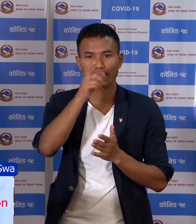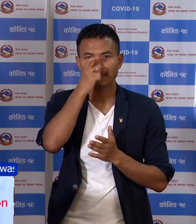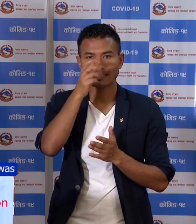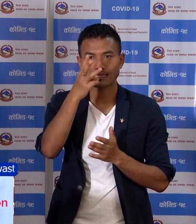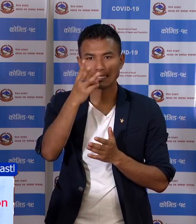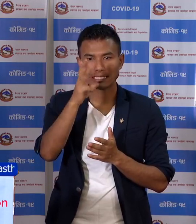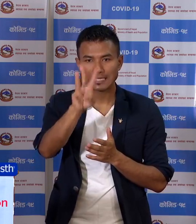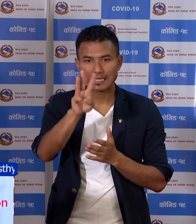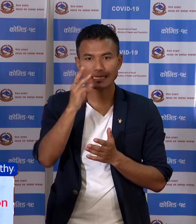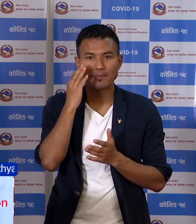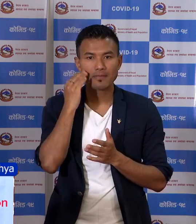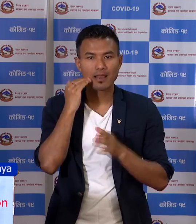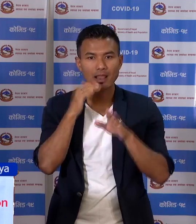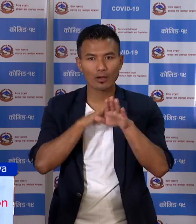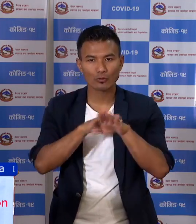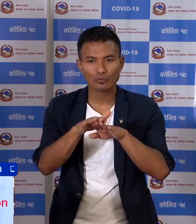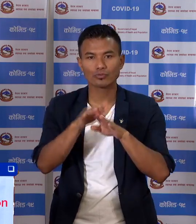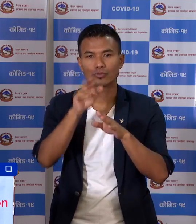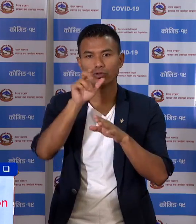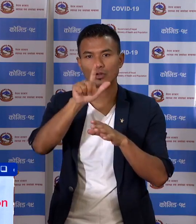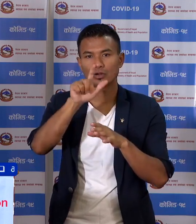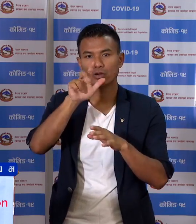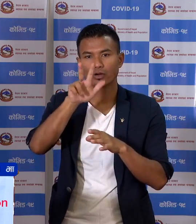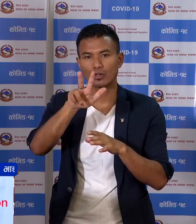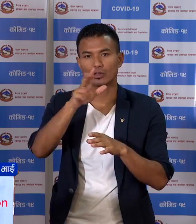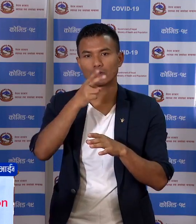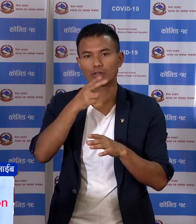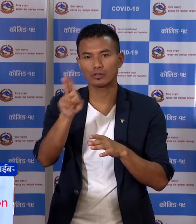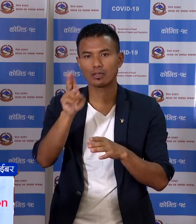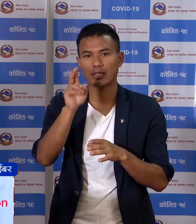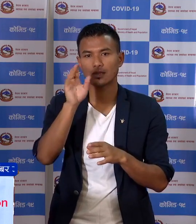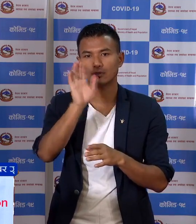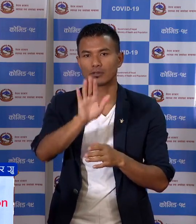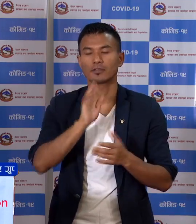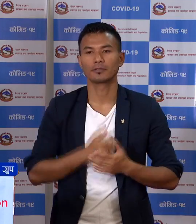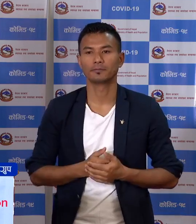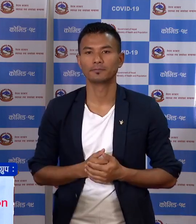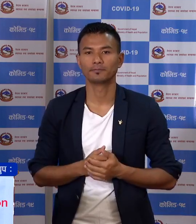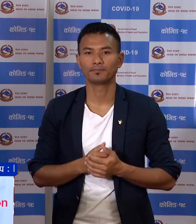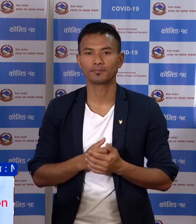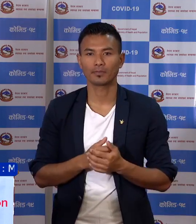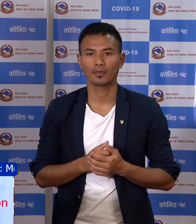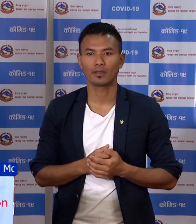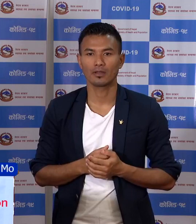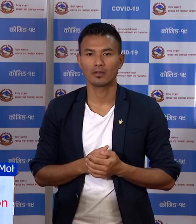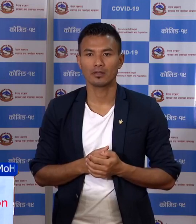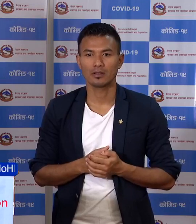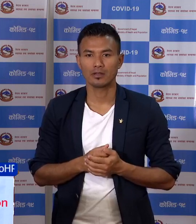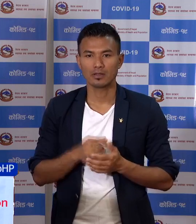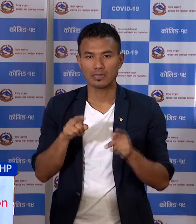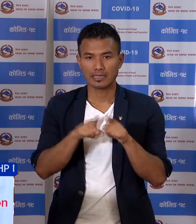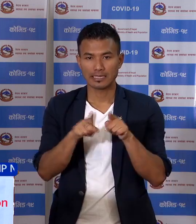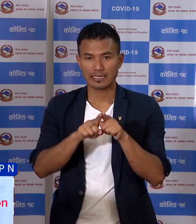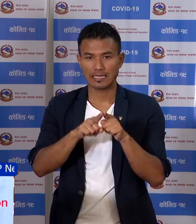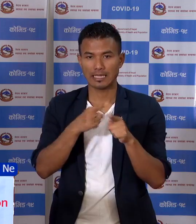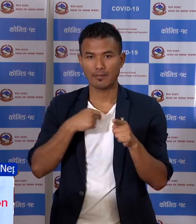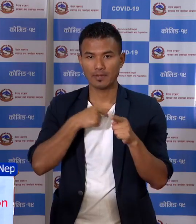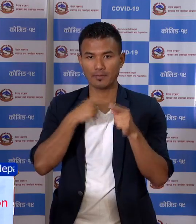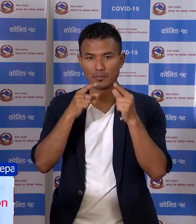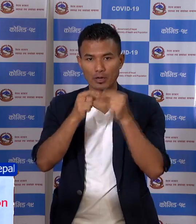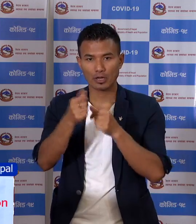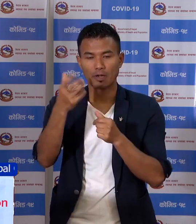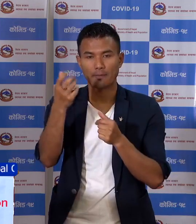तीन जाना रा महिला हरू अठत्तर जाना अनुबहयका छ तेसे गरी आमिलाई